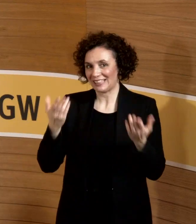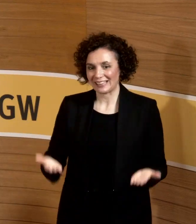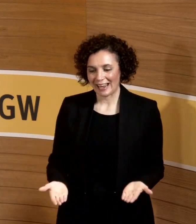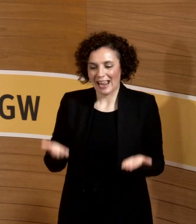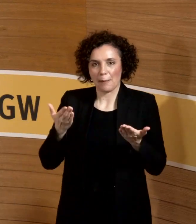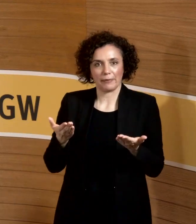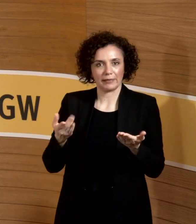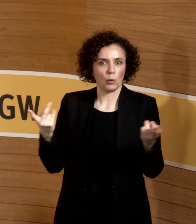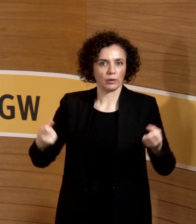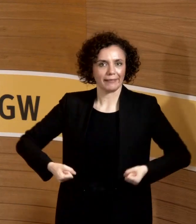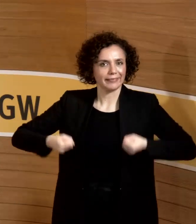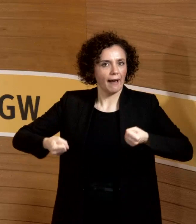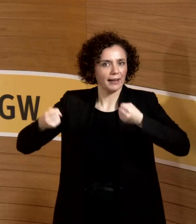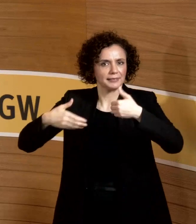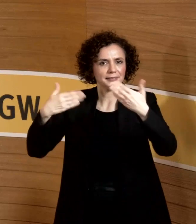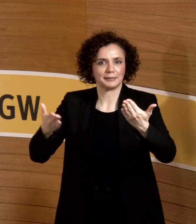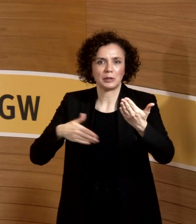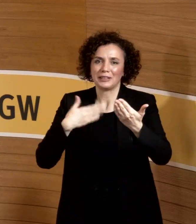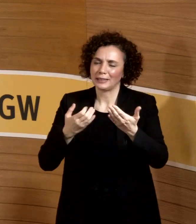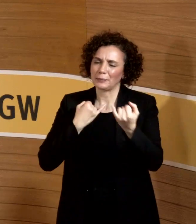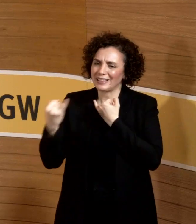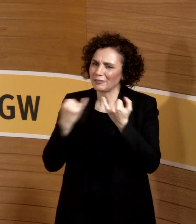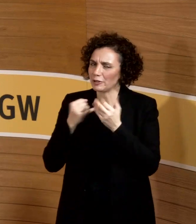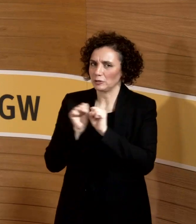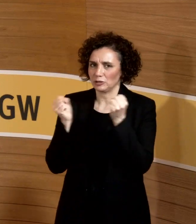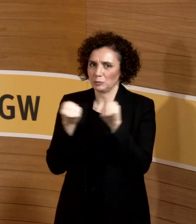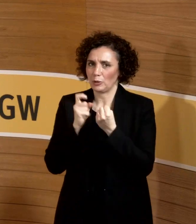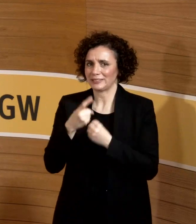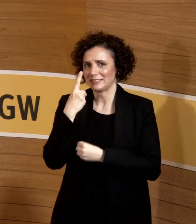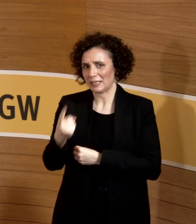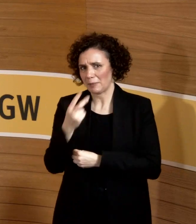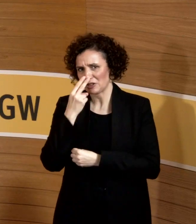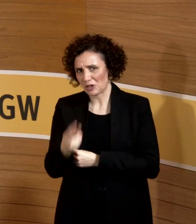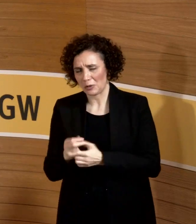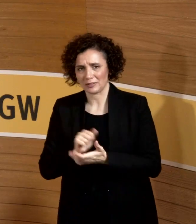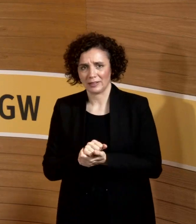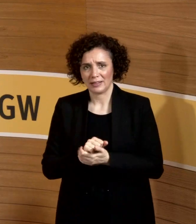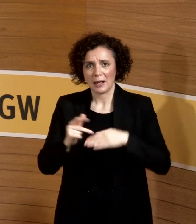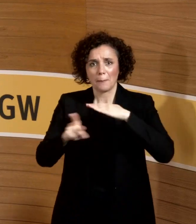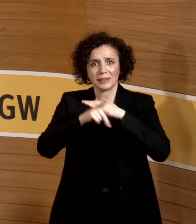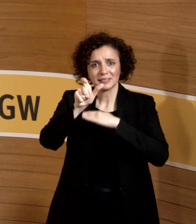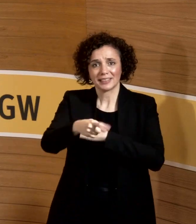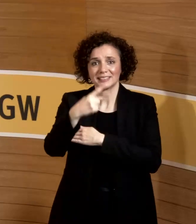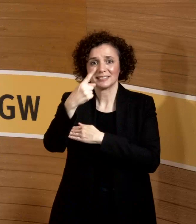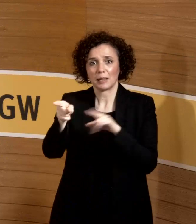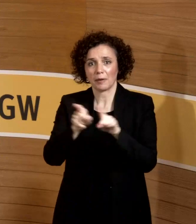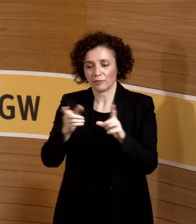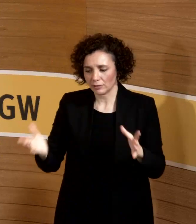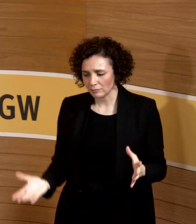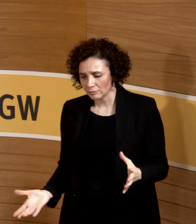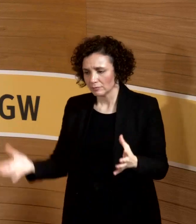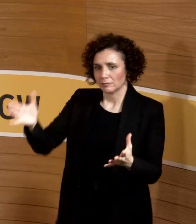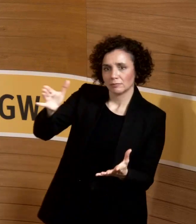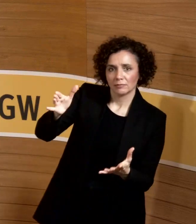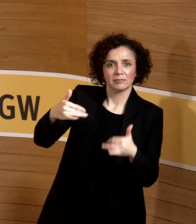einfach, ich kann nichts anderes sagen, als schauen, dass sie natürlich nicht einzelne Patienten mobilisieren müssen, sondern